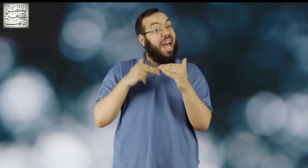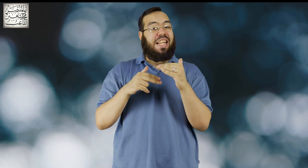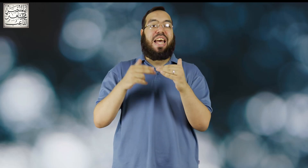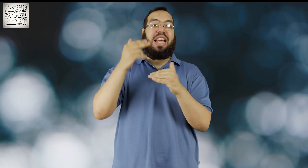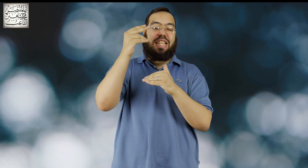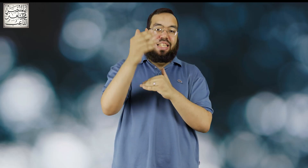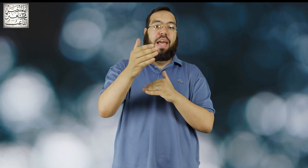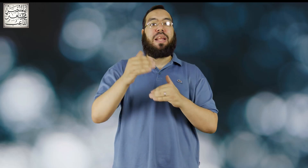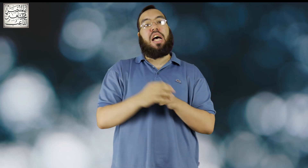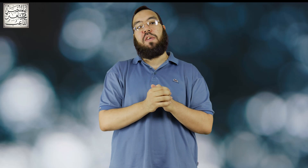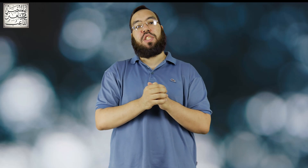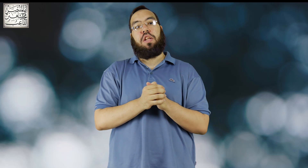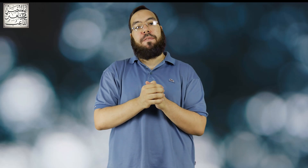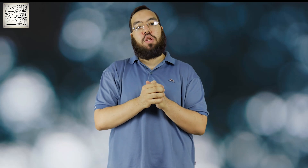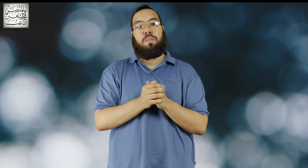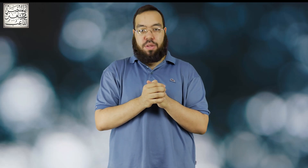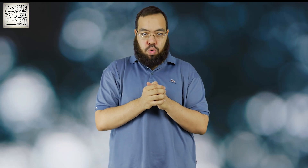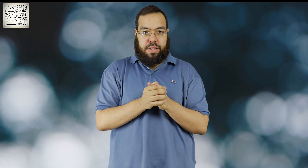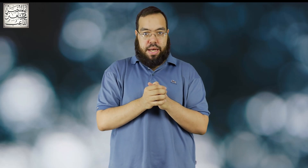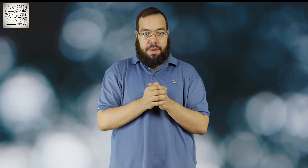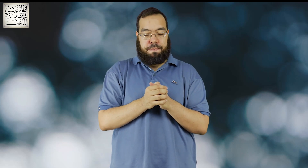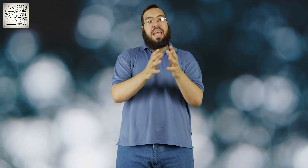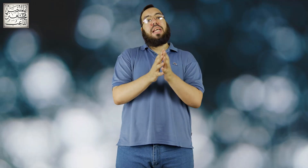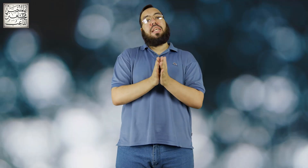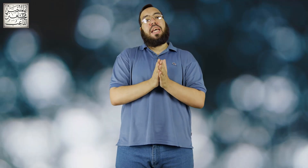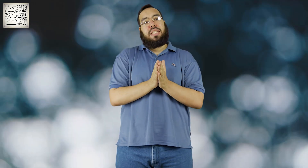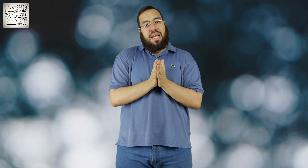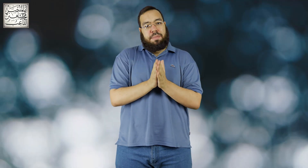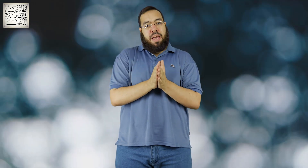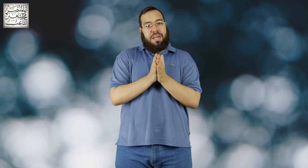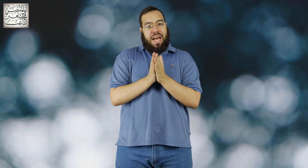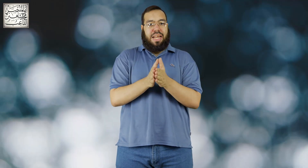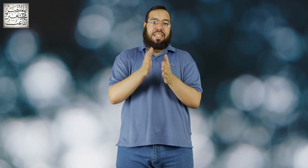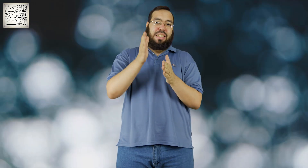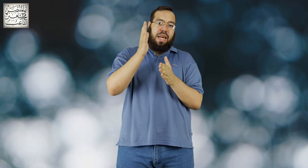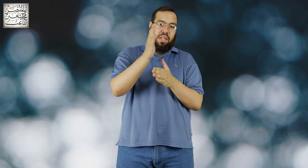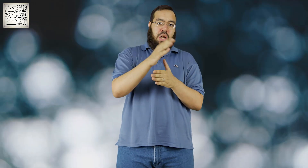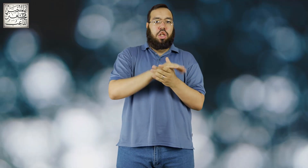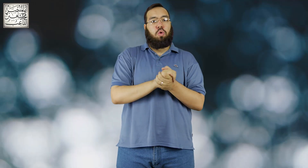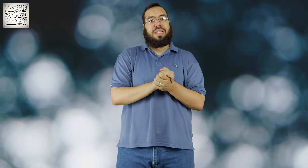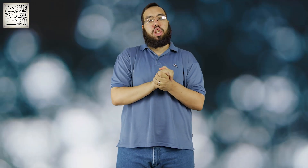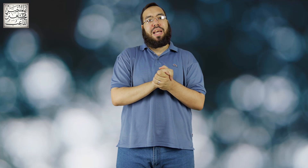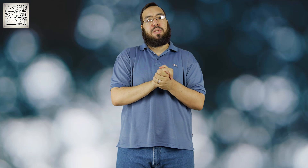اقلق ان الكاميرا هتفصل فيديو بعد نص ساعة هي دي كانت الاسباب اللي على اساسها اختارت اللوميكس جي 85